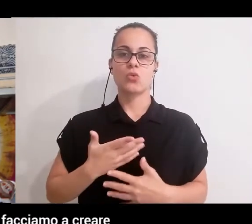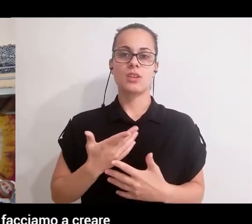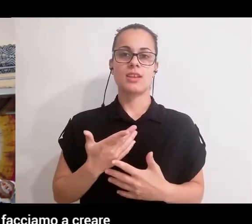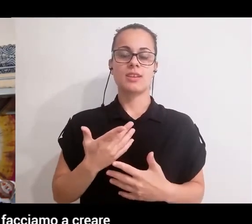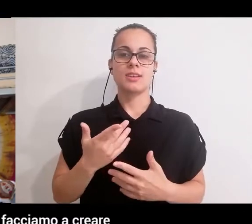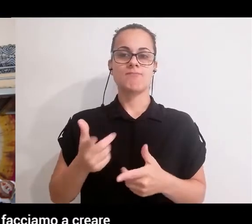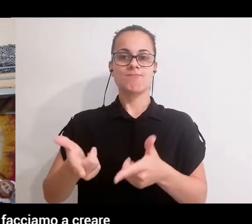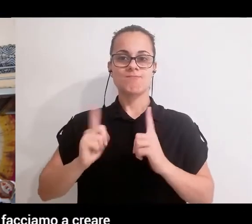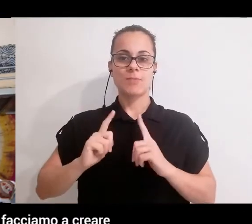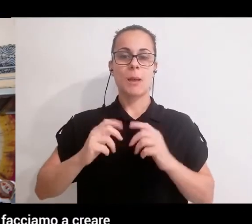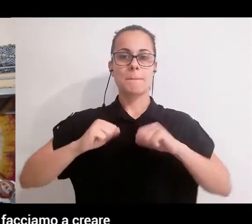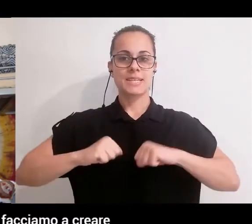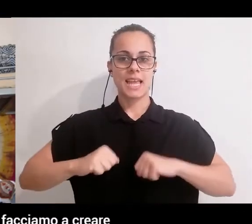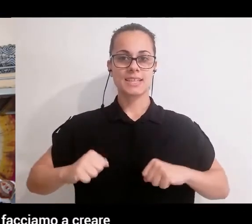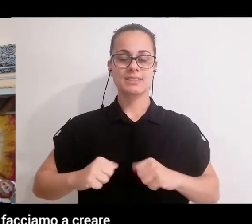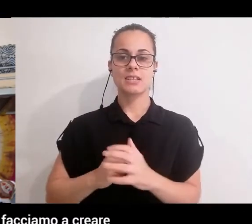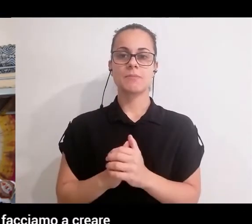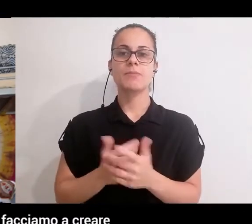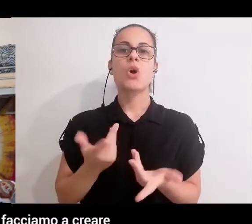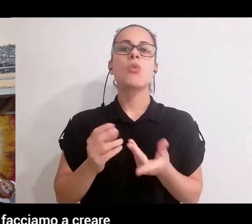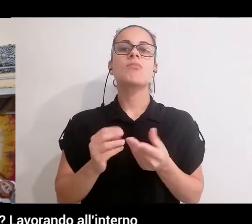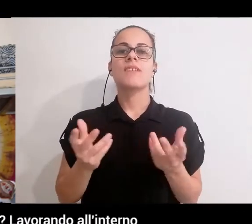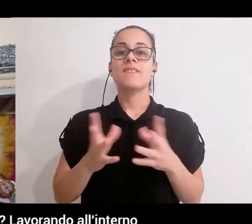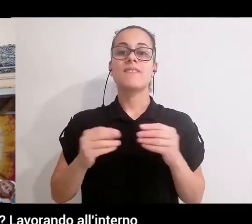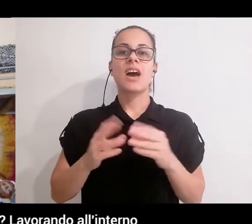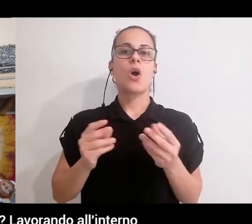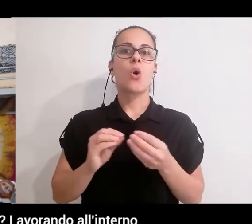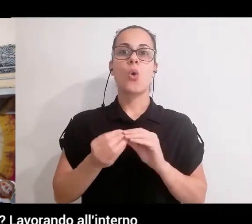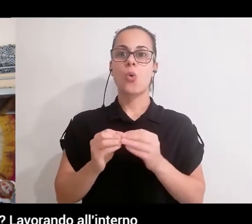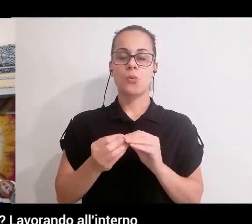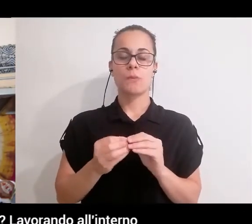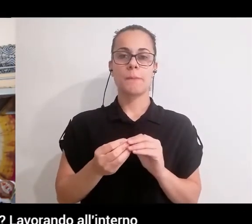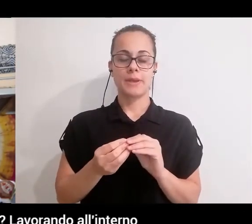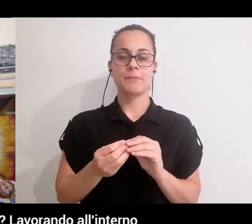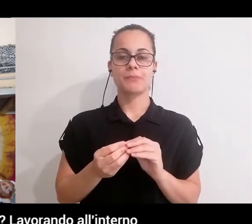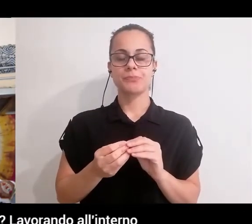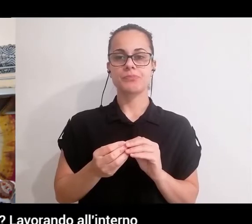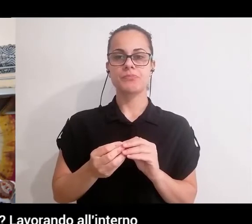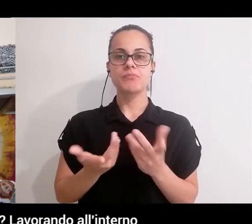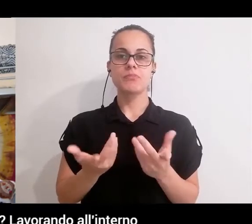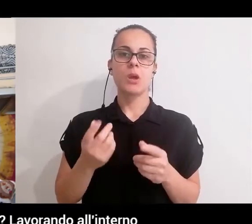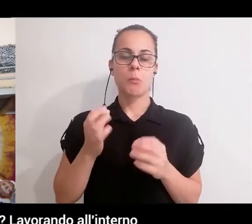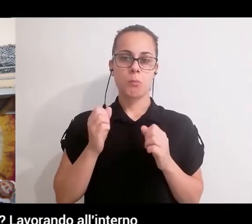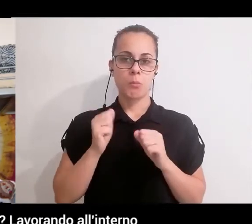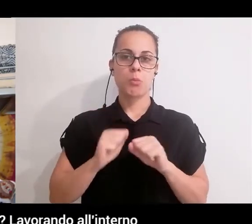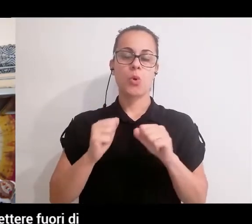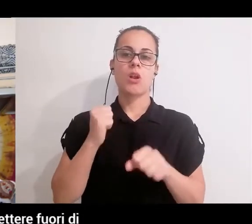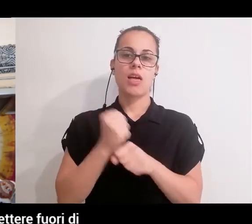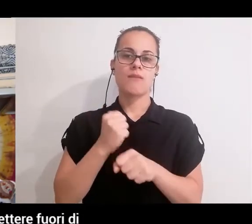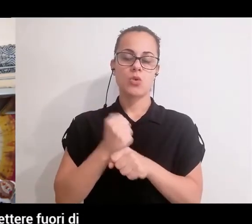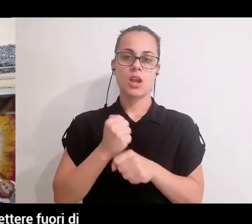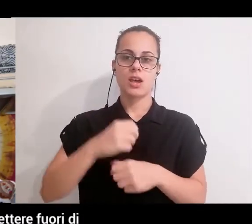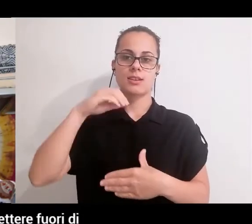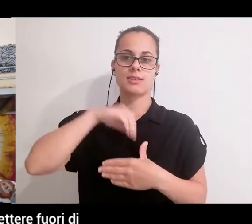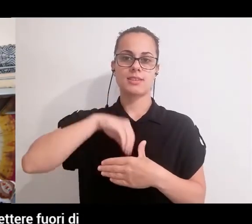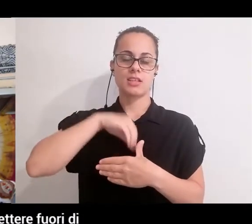una realtà che ci faccia stare bene. Come facciamo a creare una realtà che ci fa stare bene fuori di noi? Lavorando all'interno di